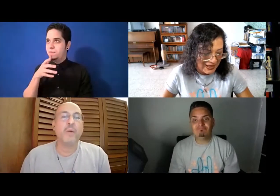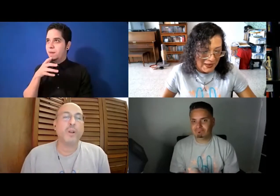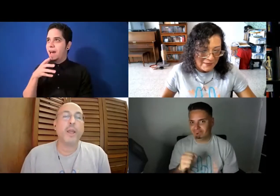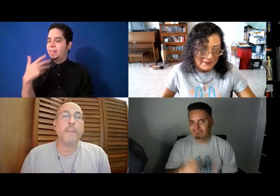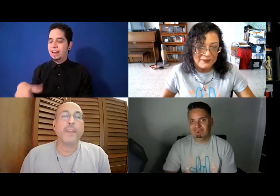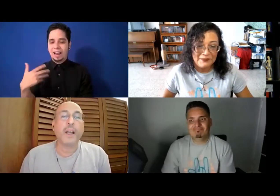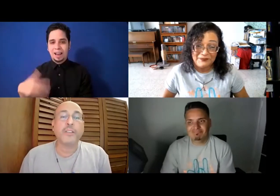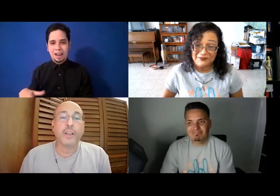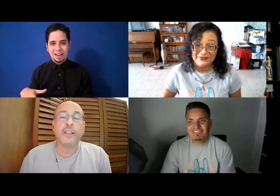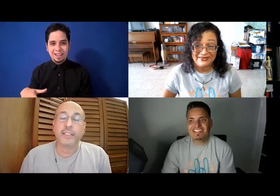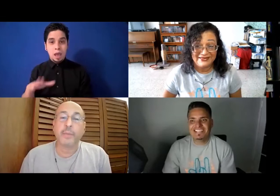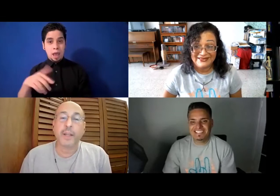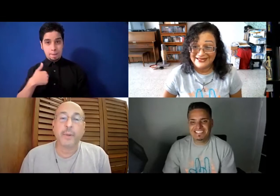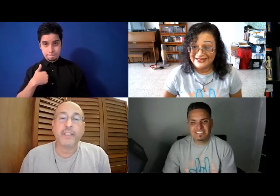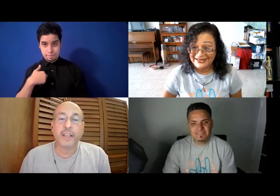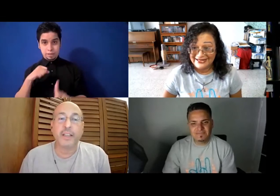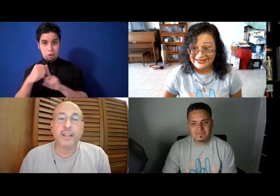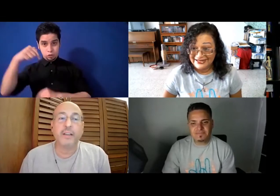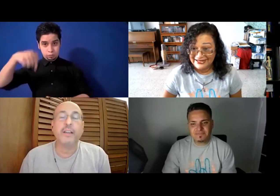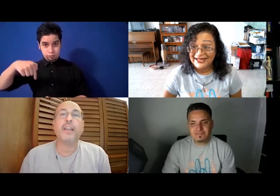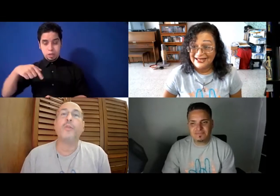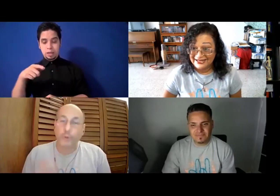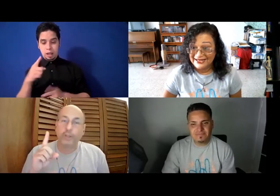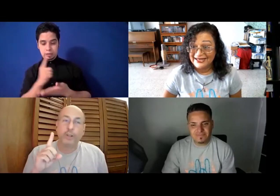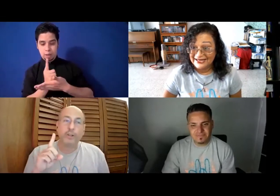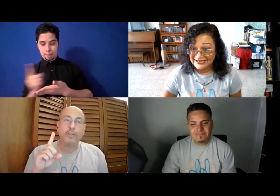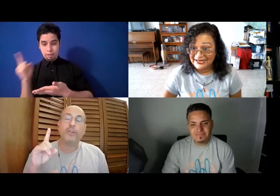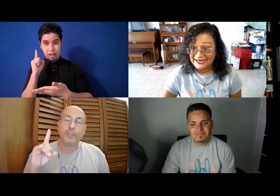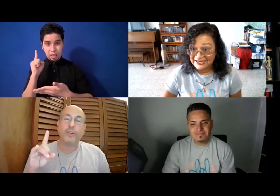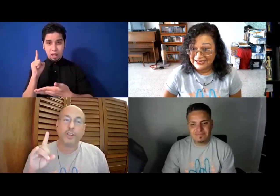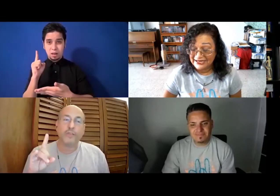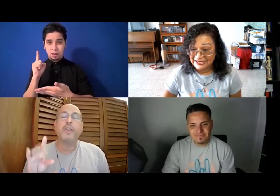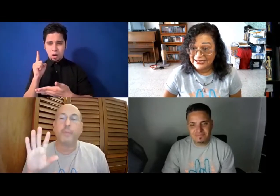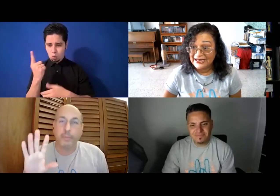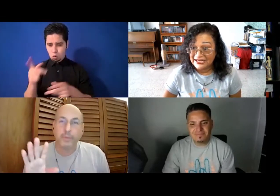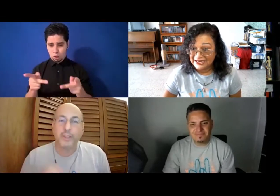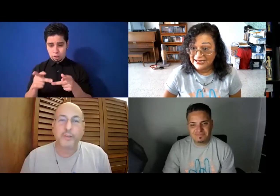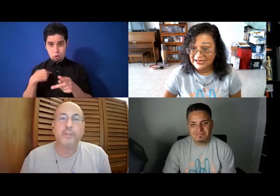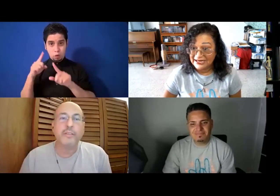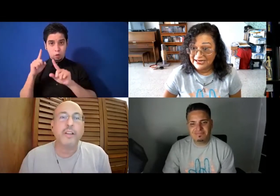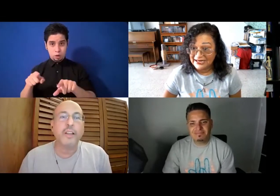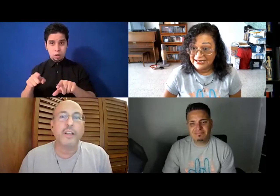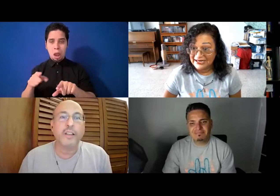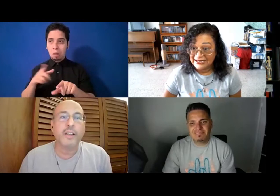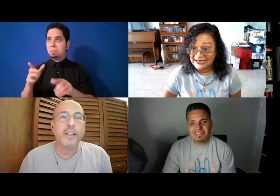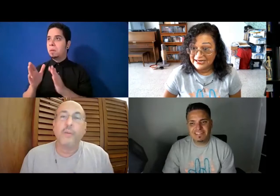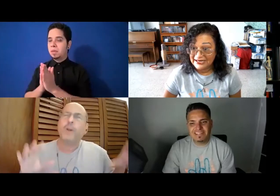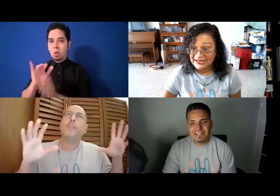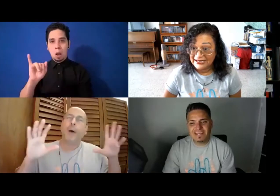Bueno, en mi caso, esta semana pasada, en uno de los sitios que fui, me pidieron, bueno, en